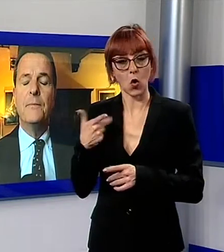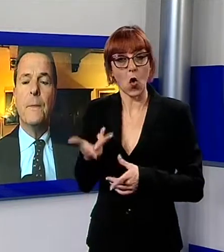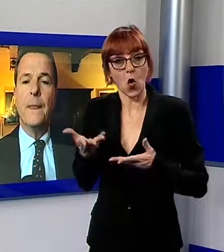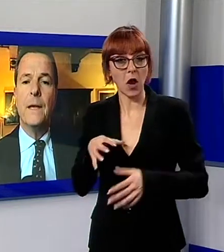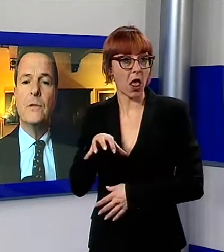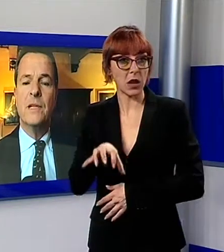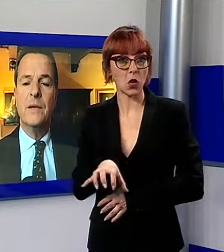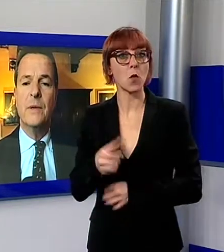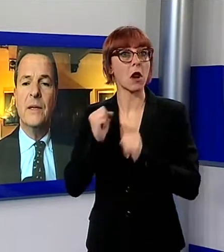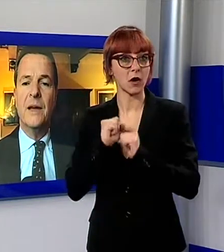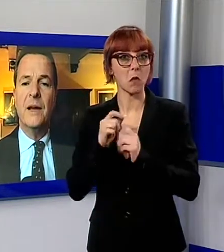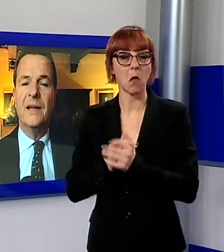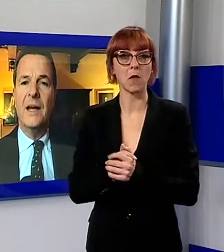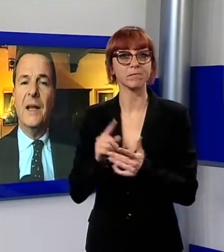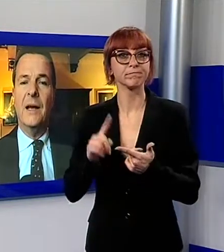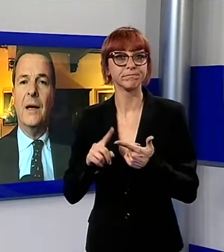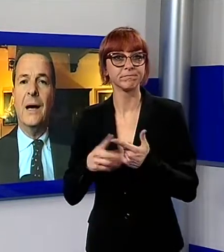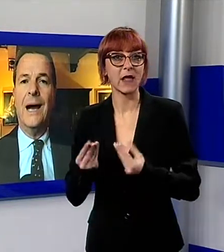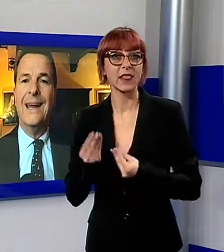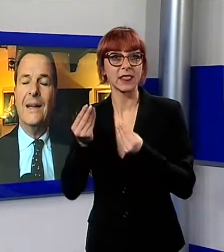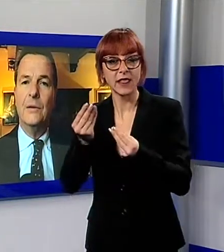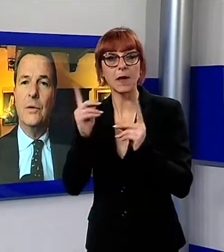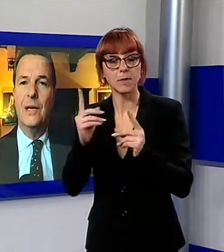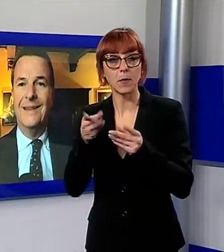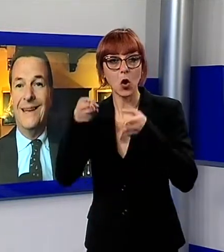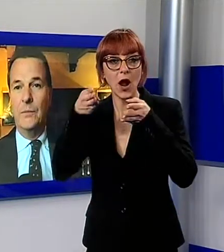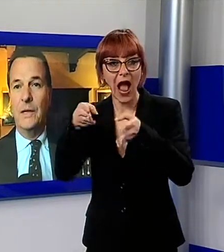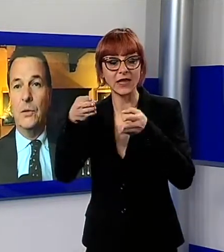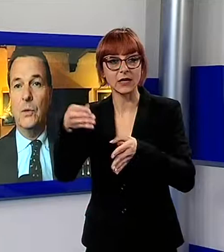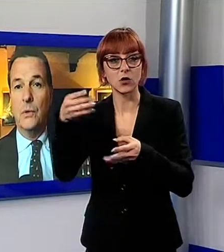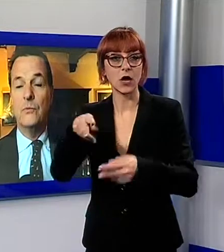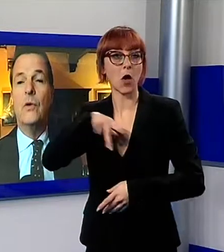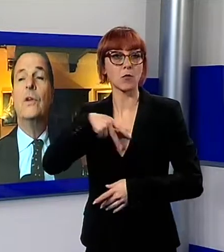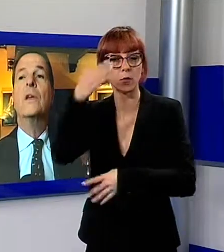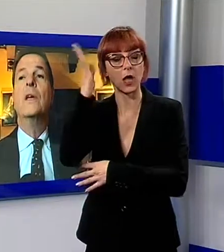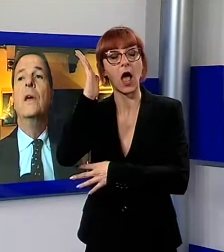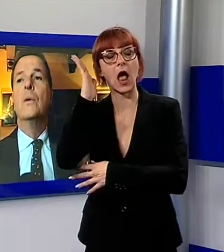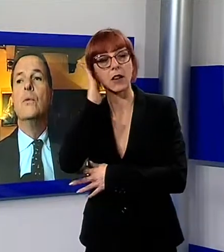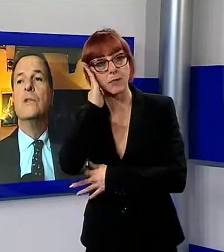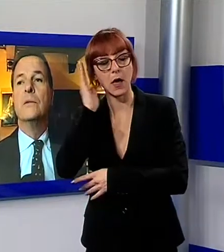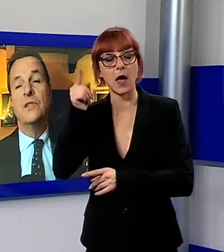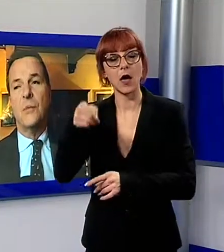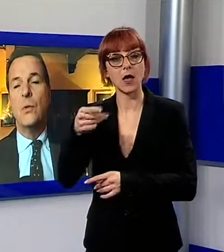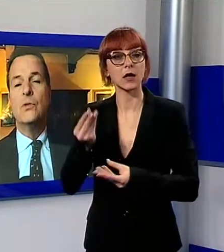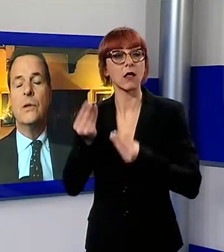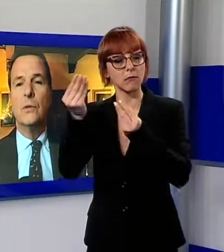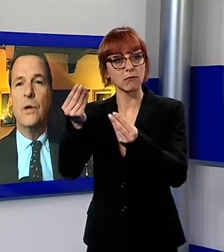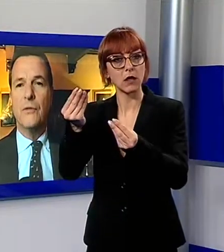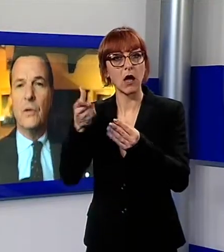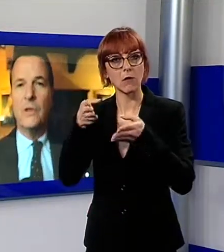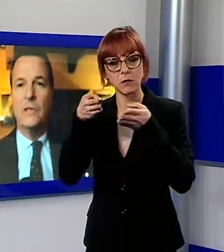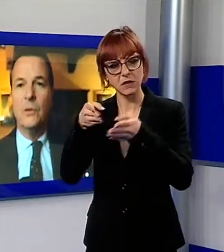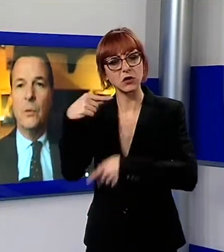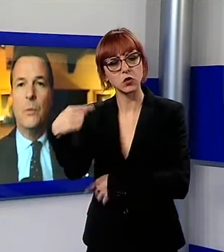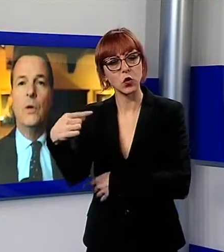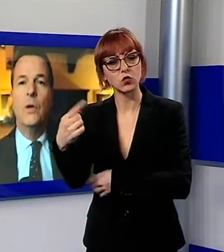sostanzialmente a dare alla categoria degli albergatori un settore